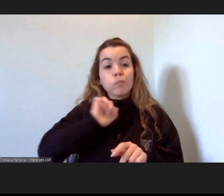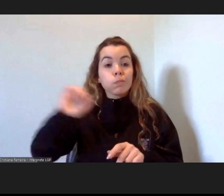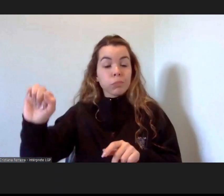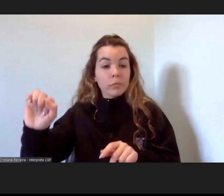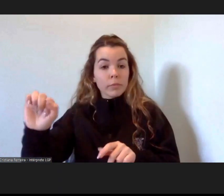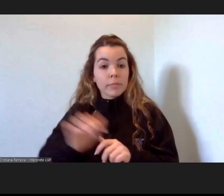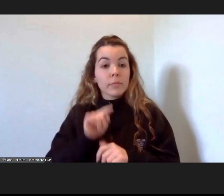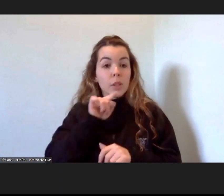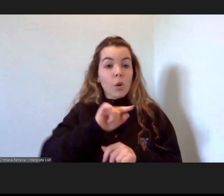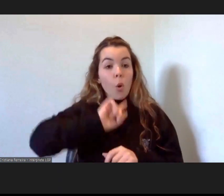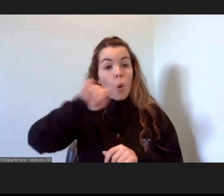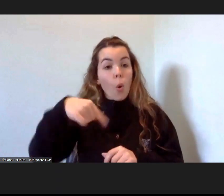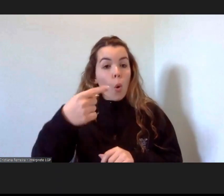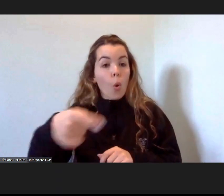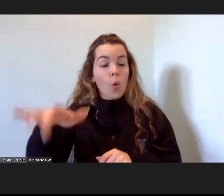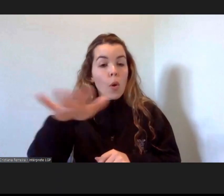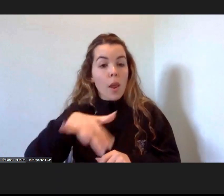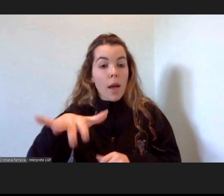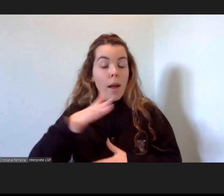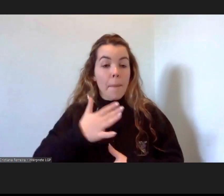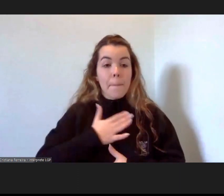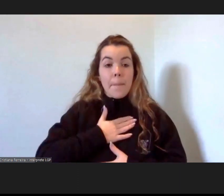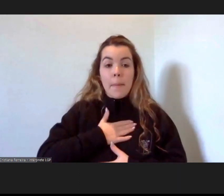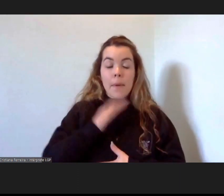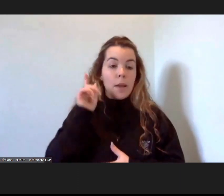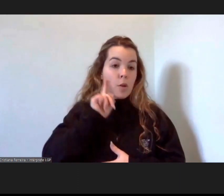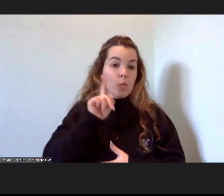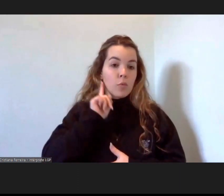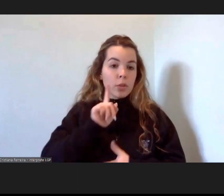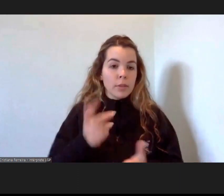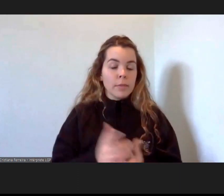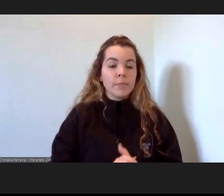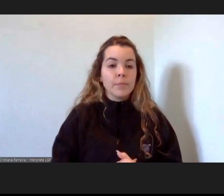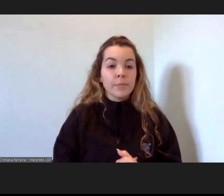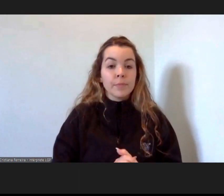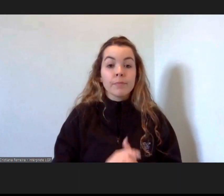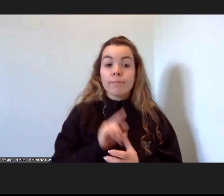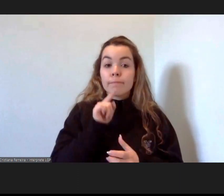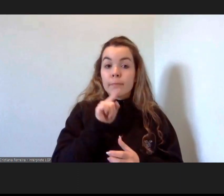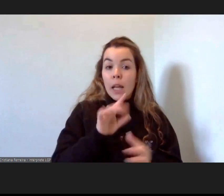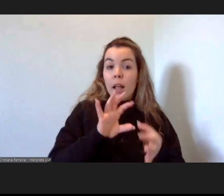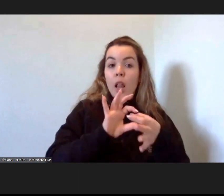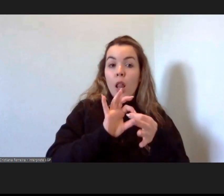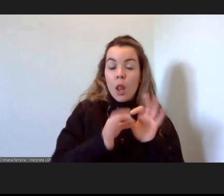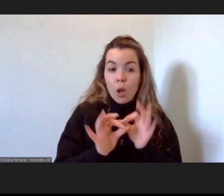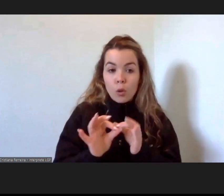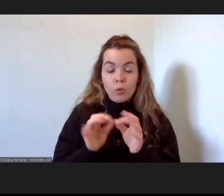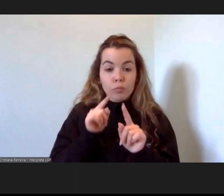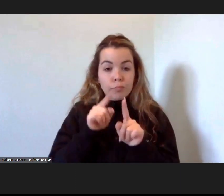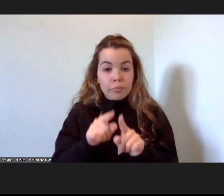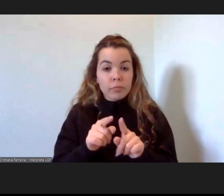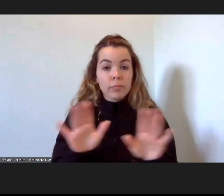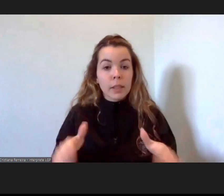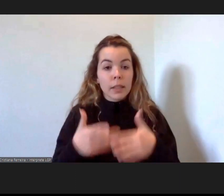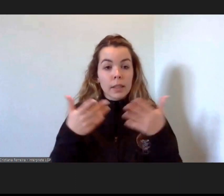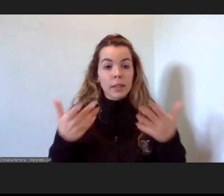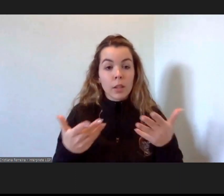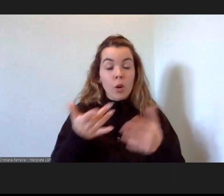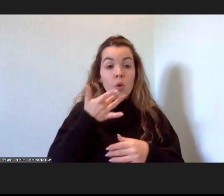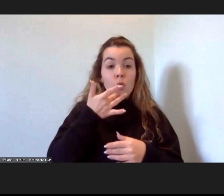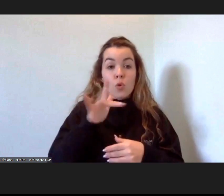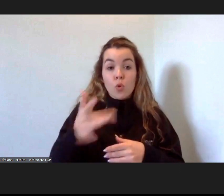área que, para mim, é fundamental. Nesse sentido, os imigrantes